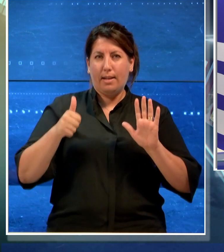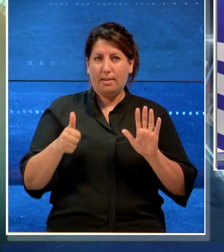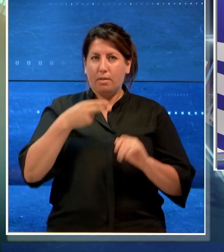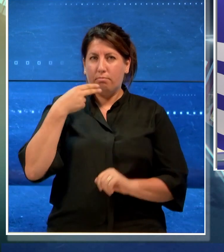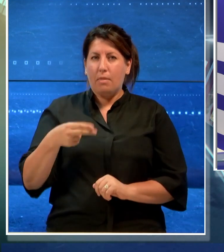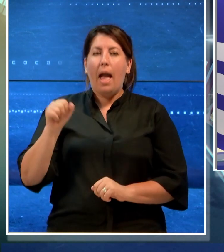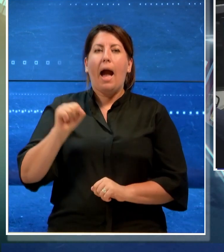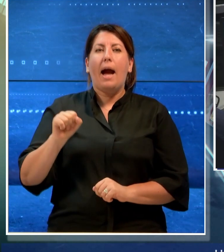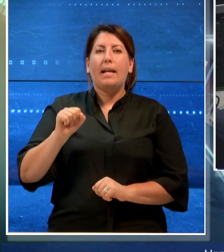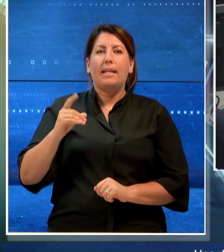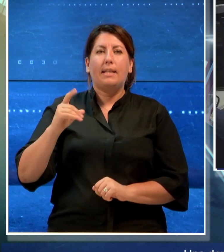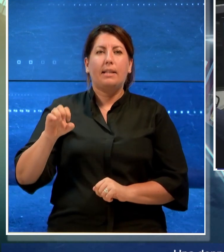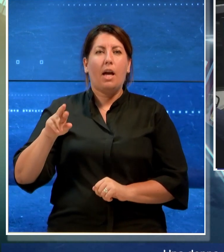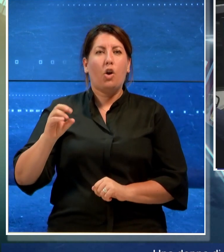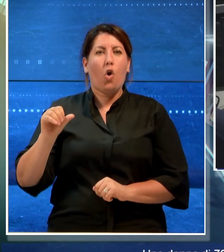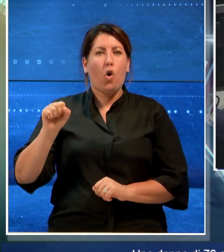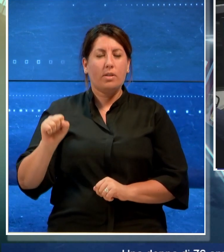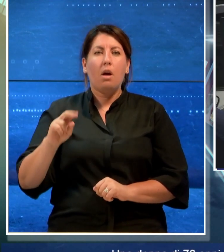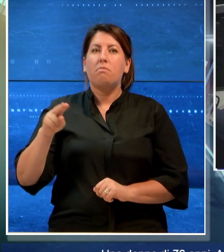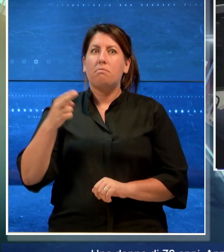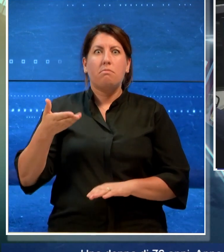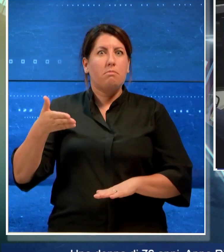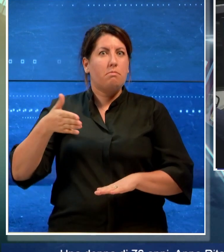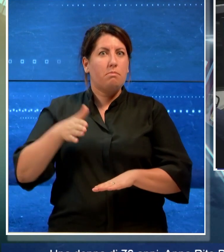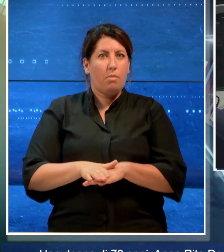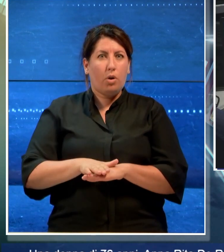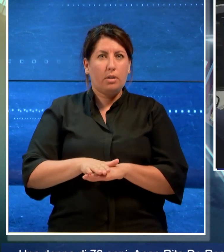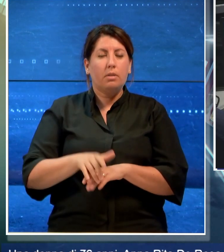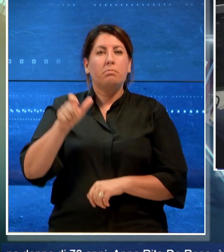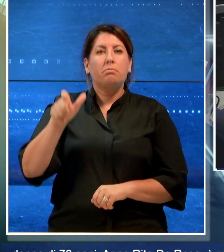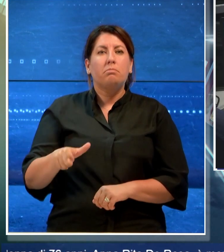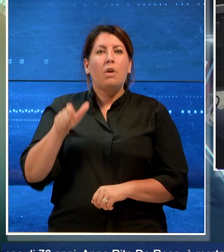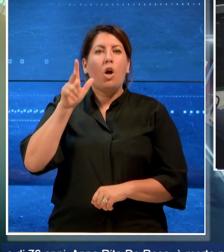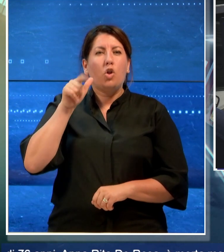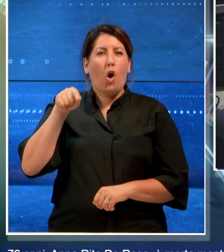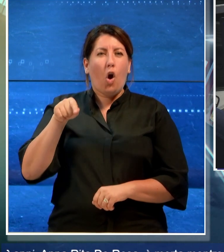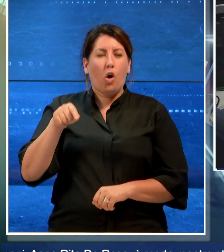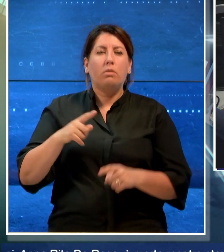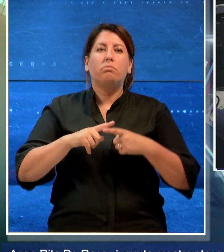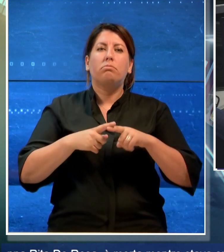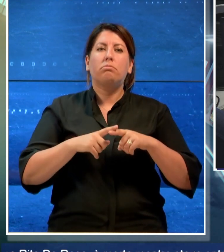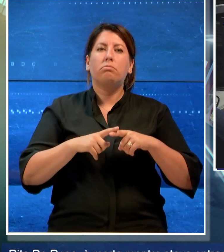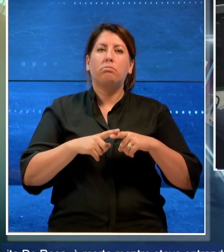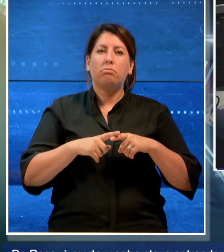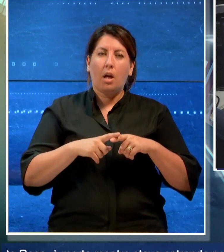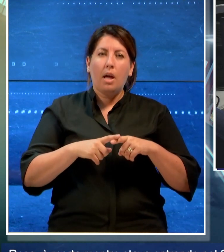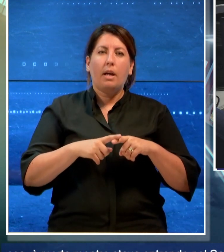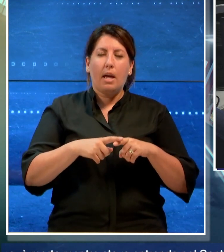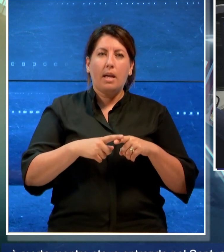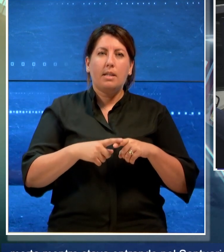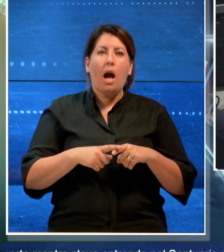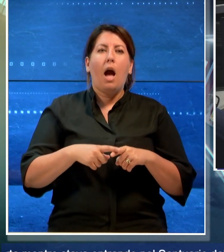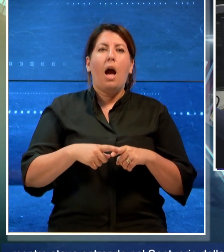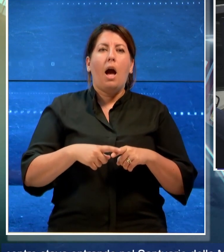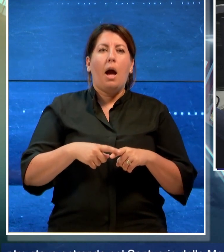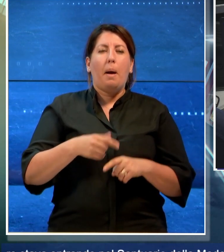Anna Rita De Rosa, è morta mentre stava entrando nel santuario della Madonna del Canneto a Gallipoli,